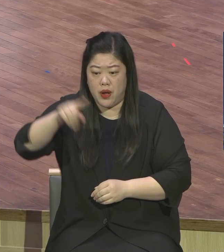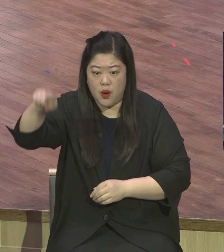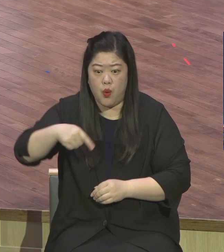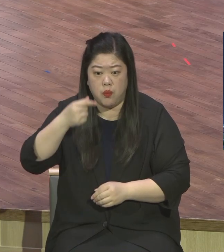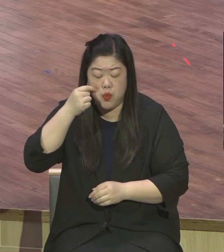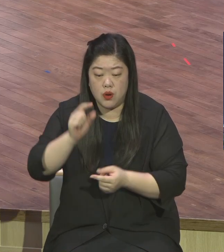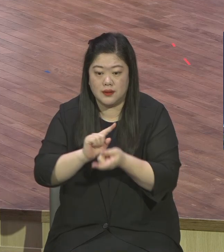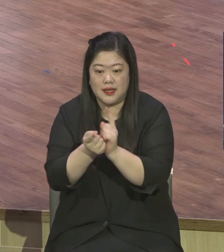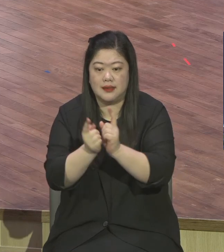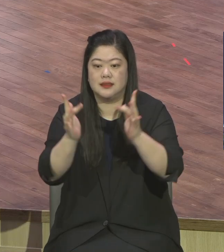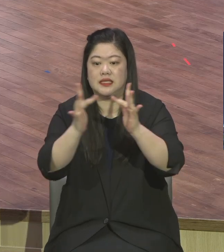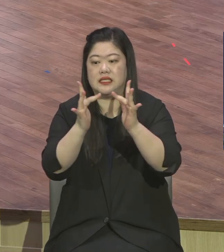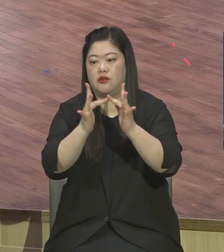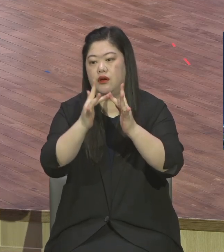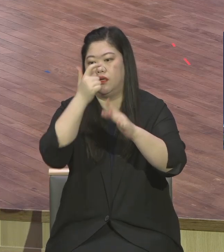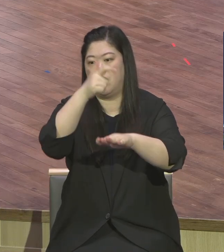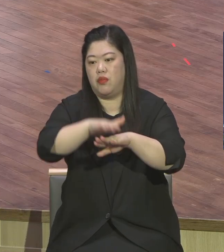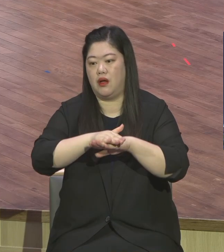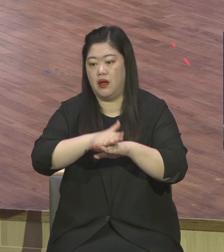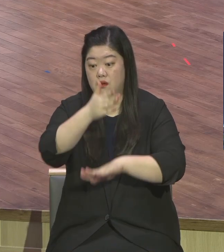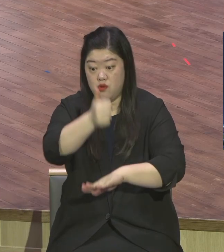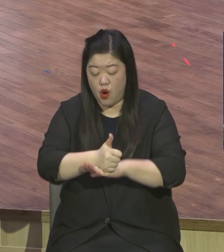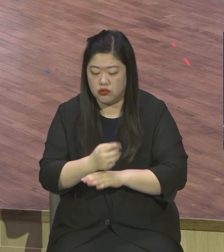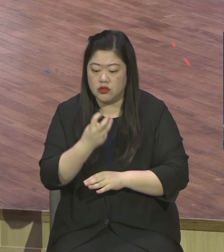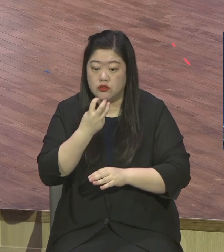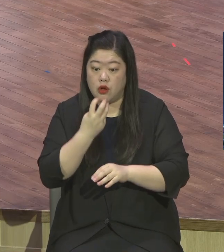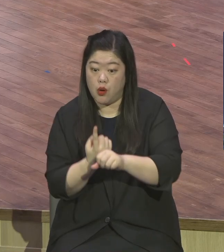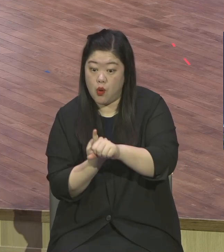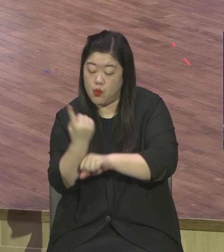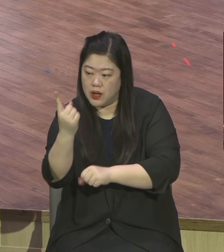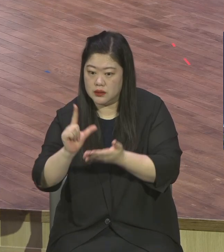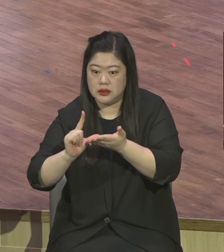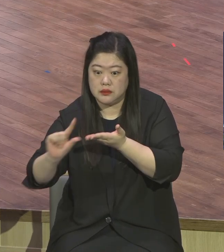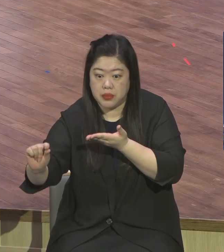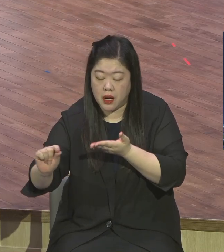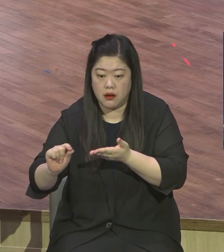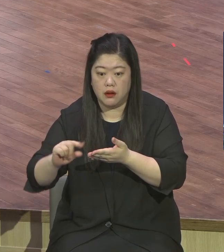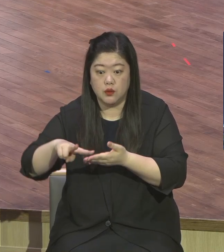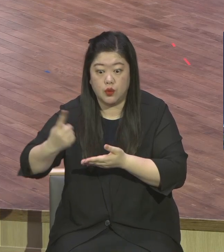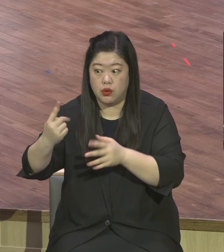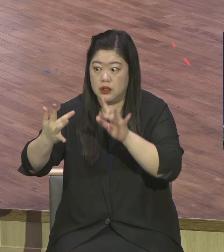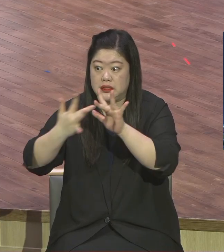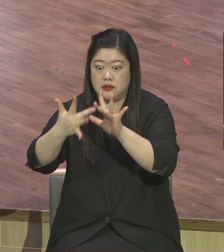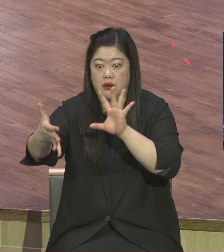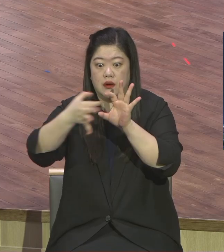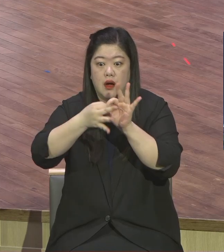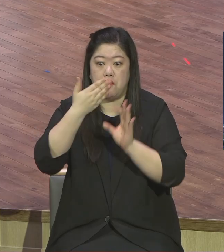영접할 수 있어요. 구원을 얻을 수 있다니까요. 그러니까 얼마나 좋은 기회입니까.